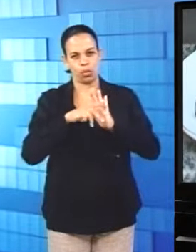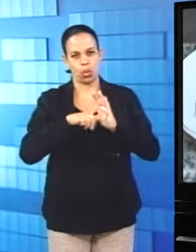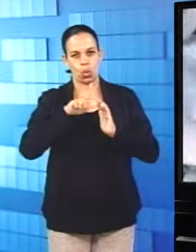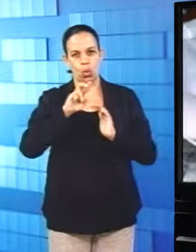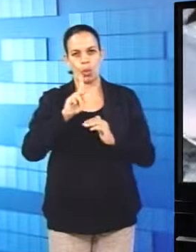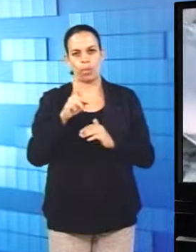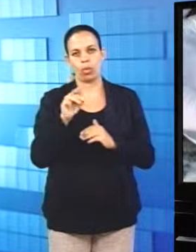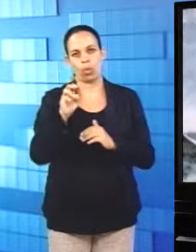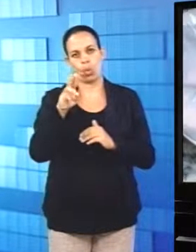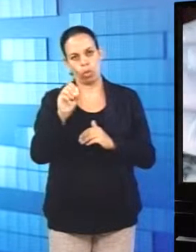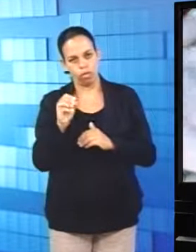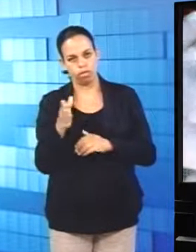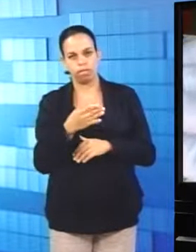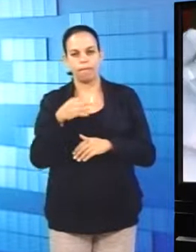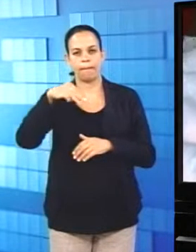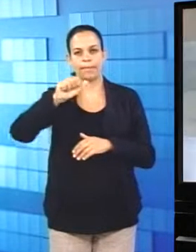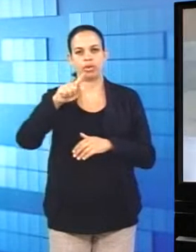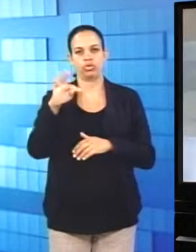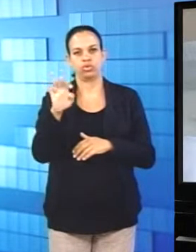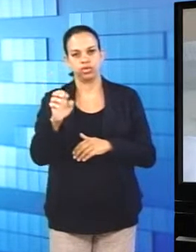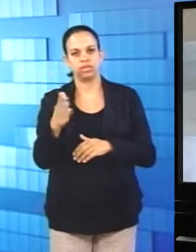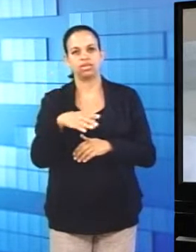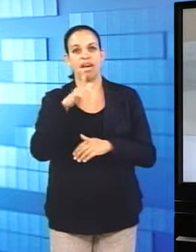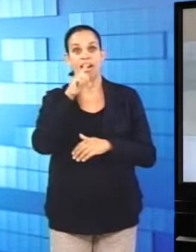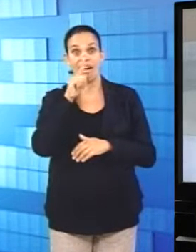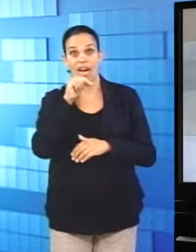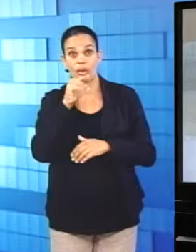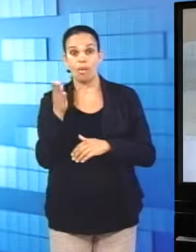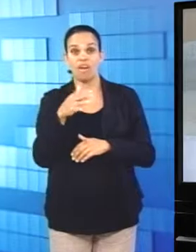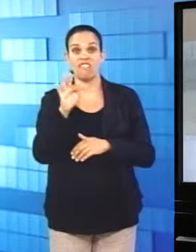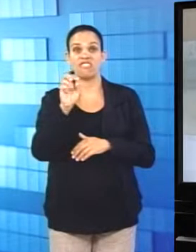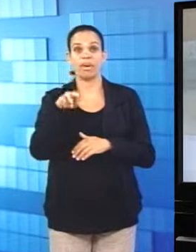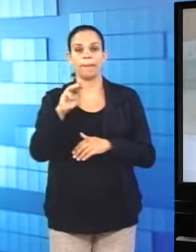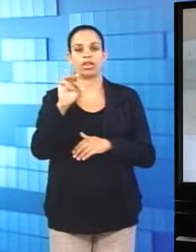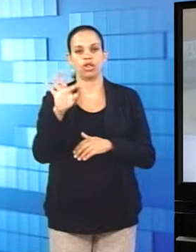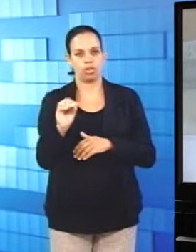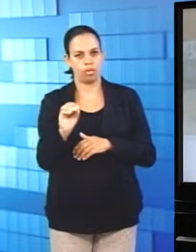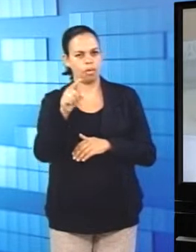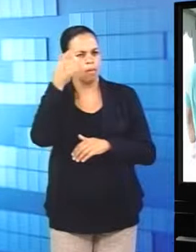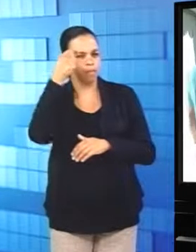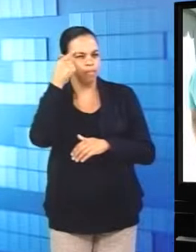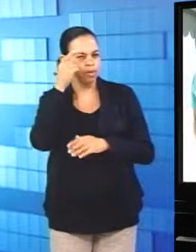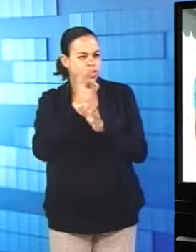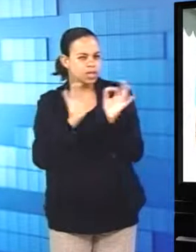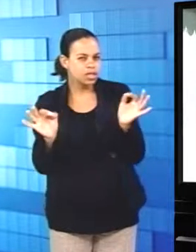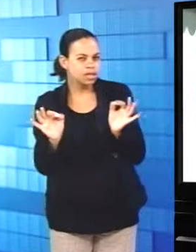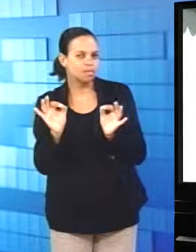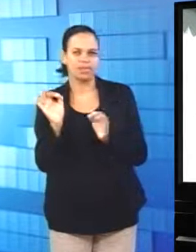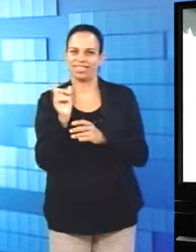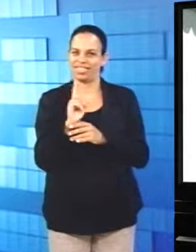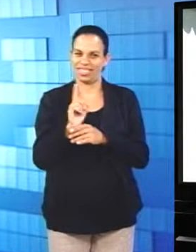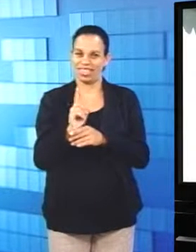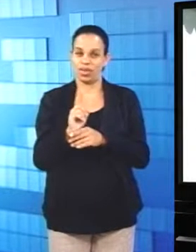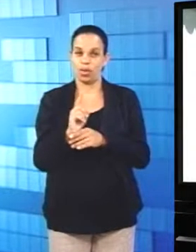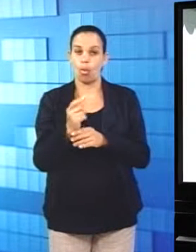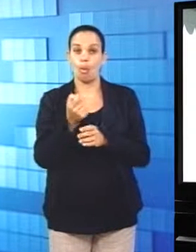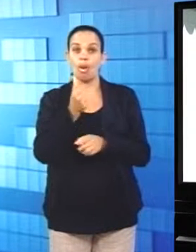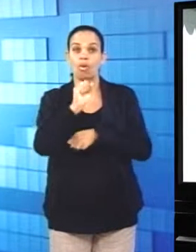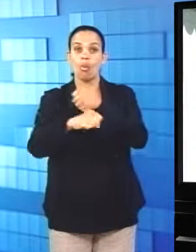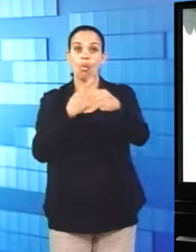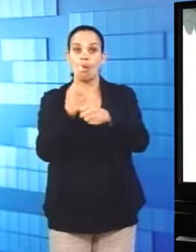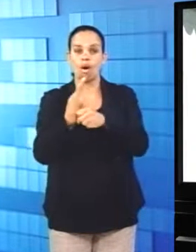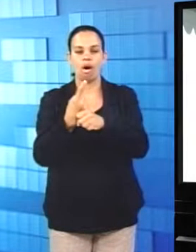lúpulo, malte de trigo ou cevada, água e fermento, não é tão simples quanto parece. Há quase um ano, esses dois